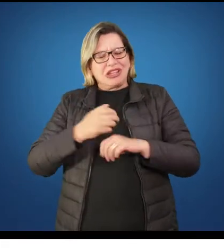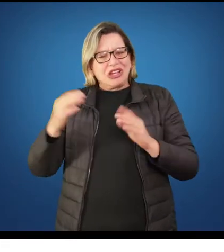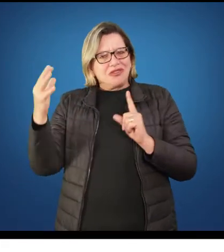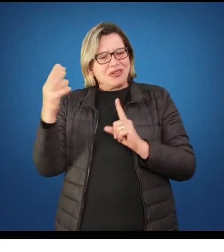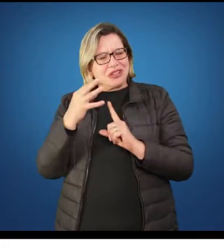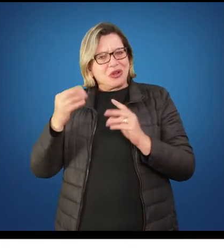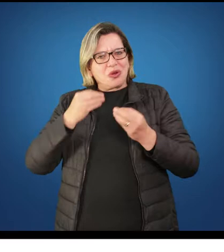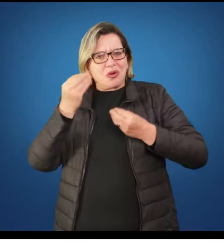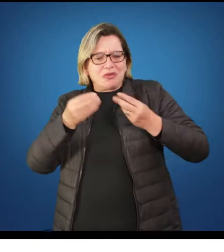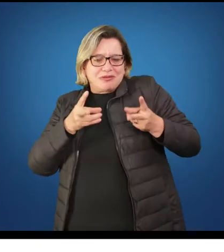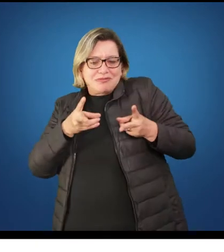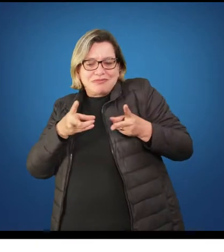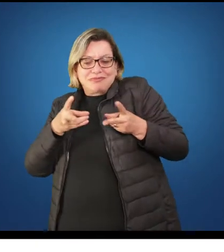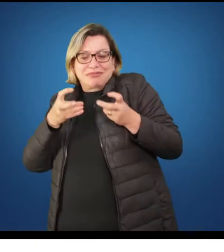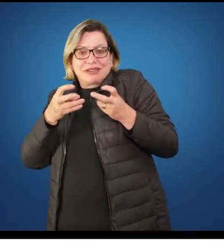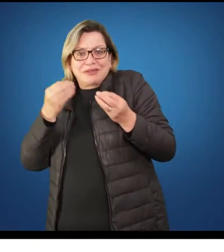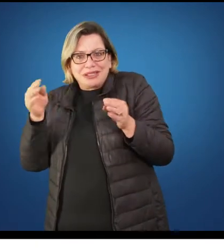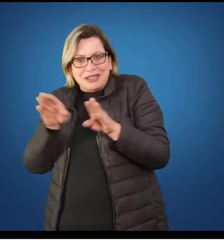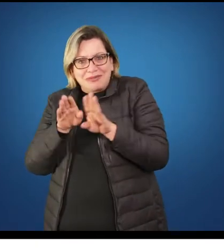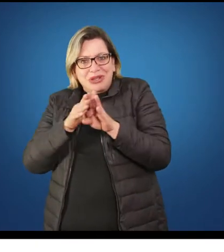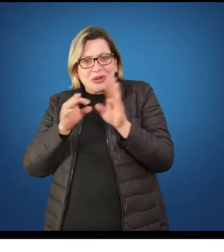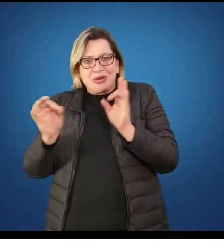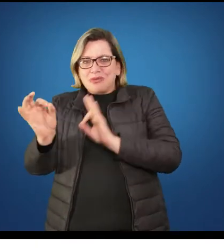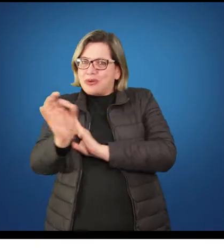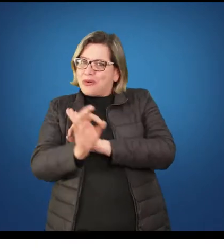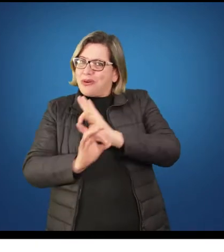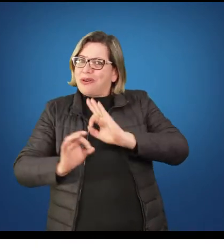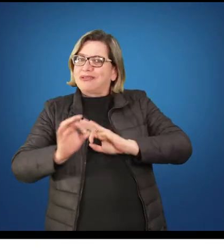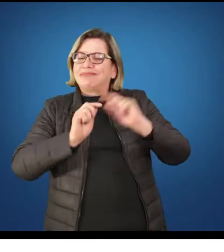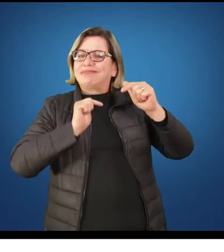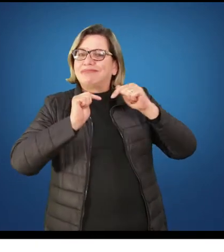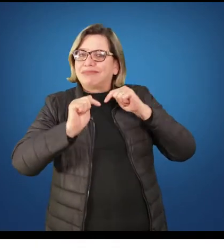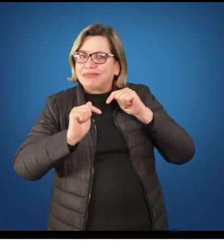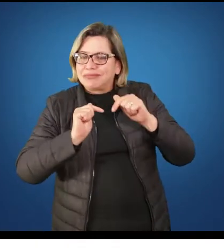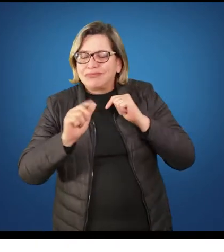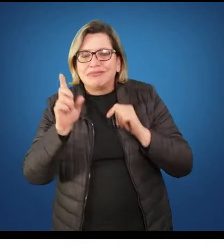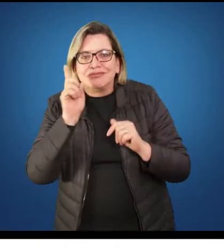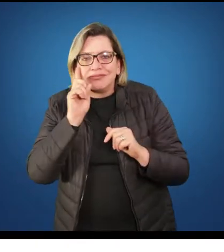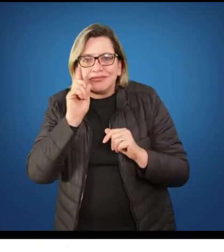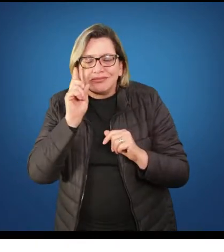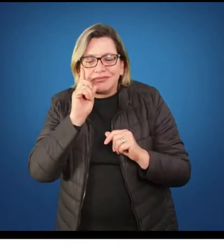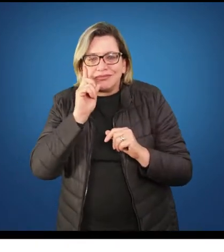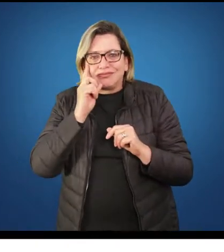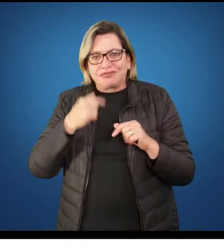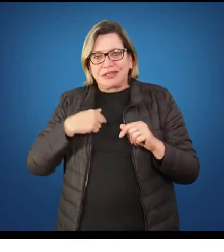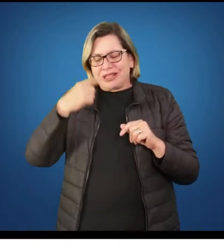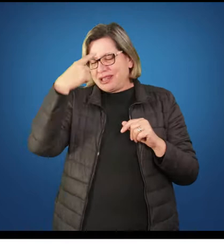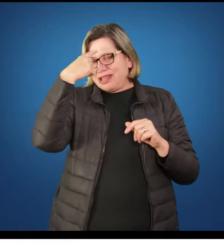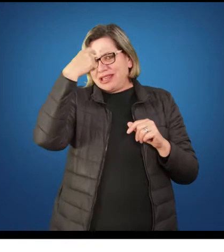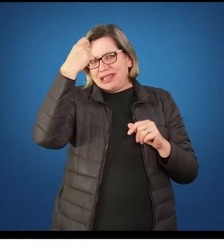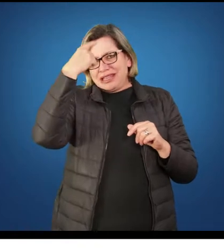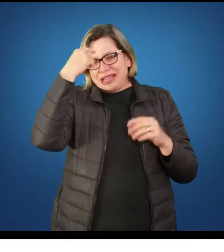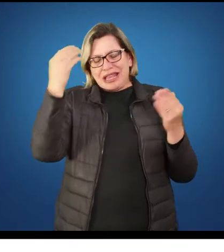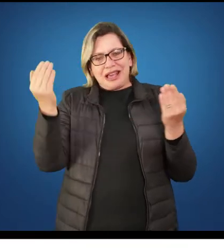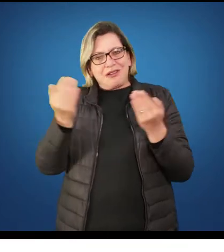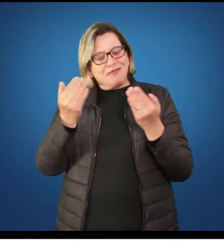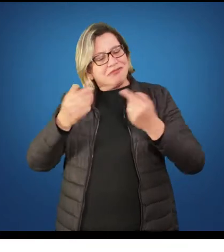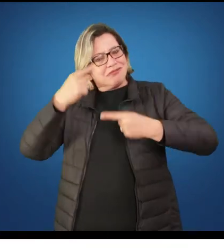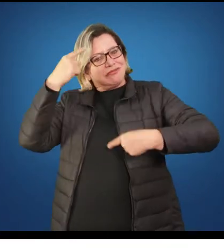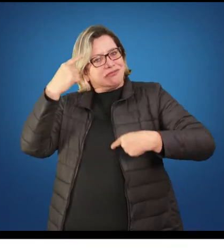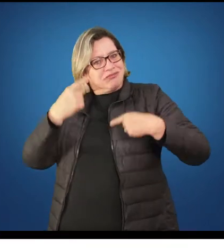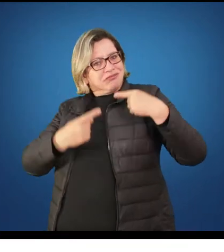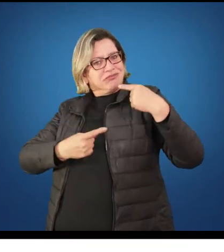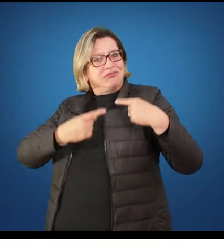e, por fim, também alguns pontos que são determinados e dados pela atual legislação brasileira.